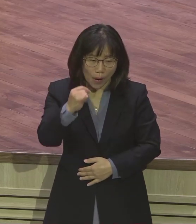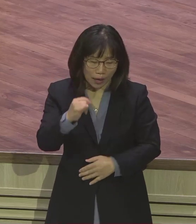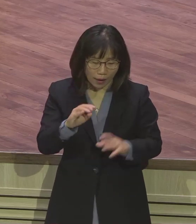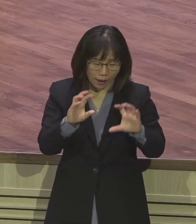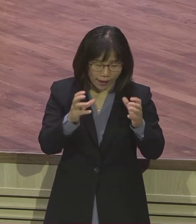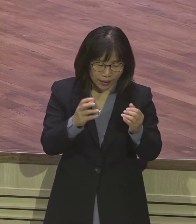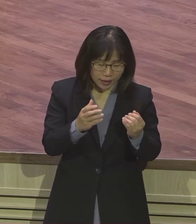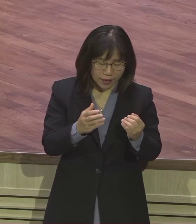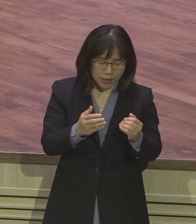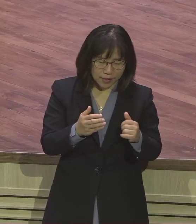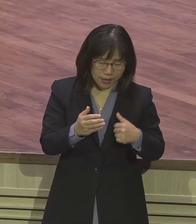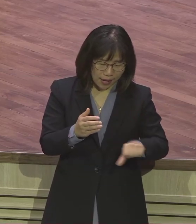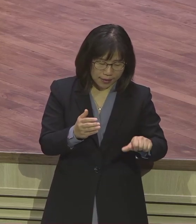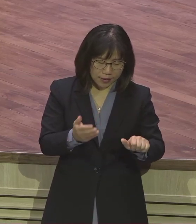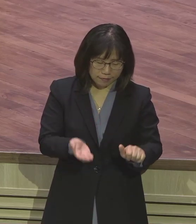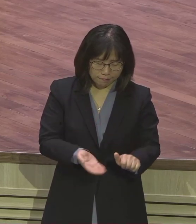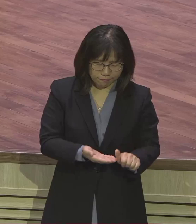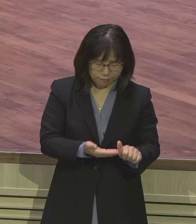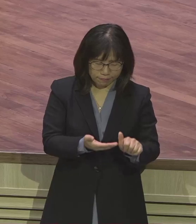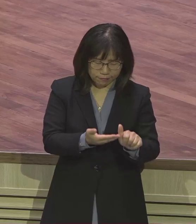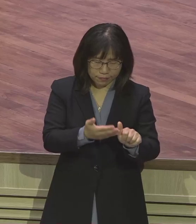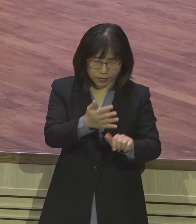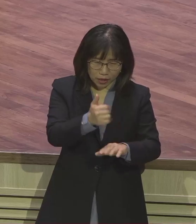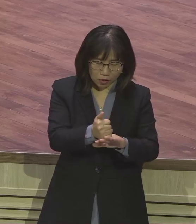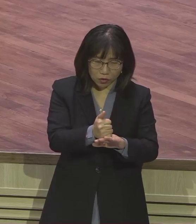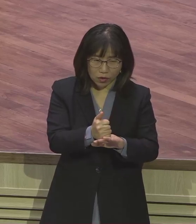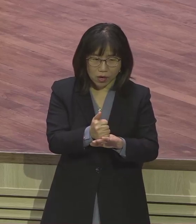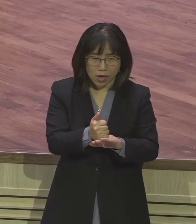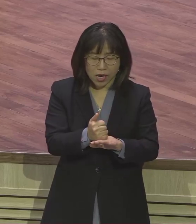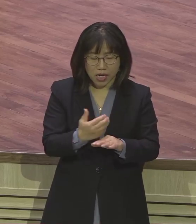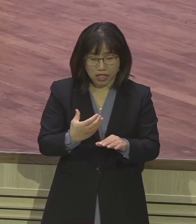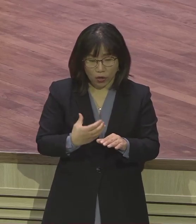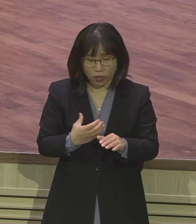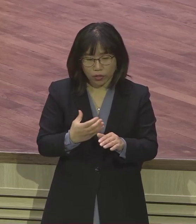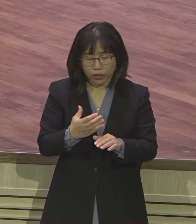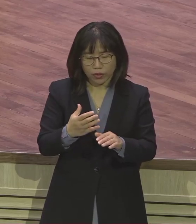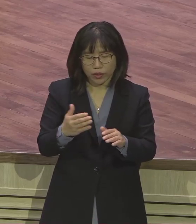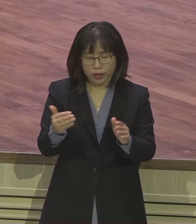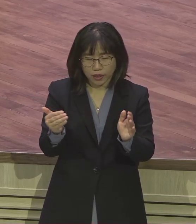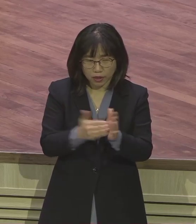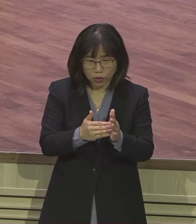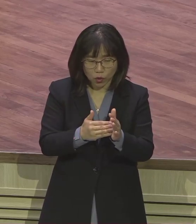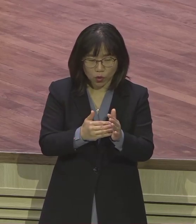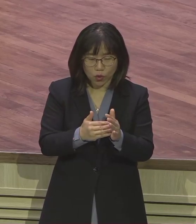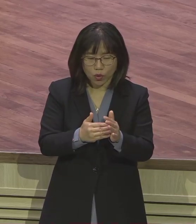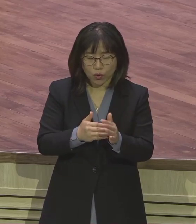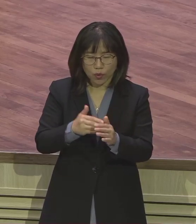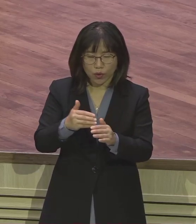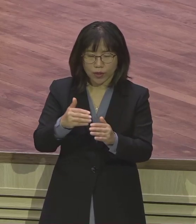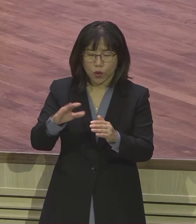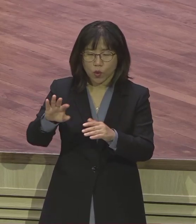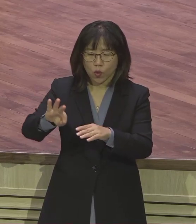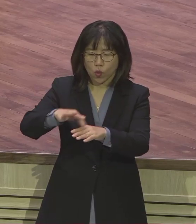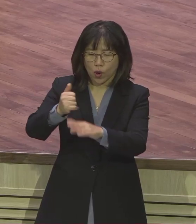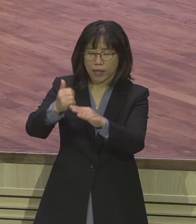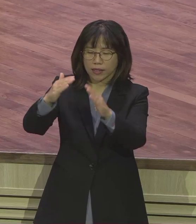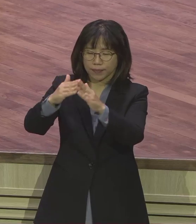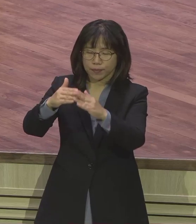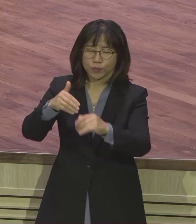보냈다. 젖을 떼가지고 보냈잖아요. 젖을 떼 보냈는데 우리나라를 보면 3년에서 4년입니다.